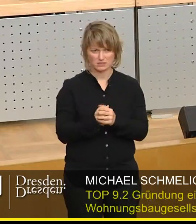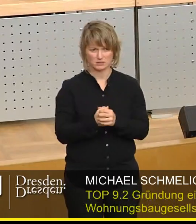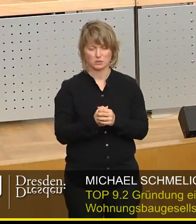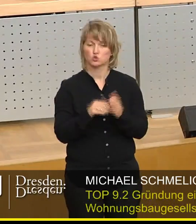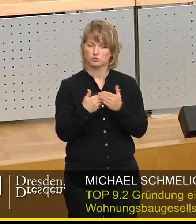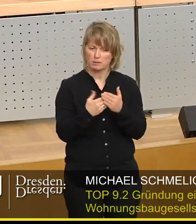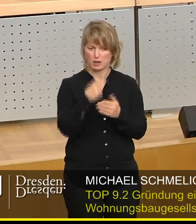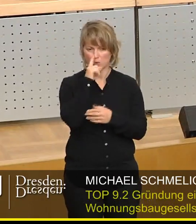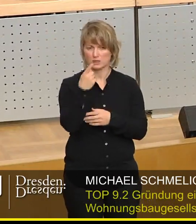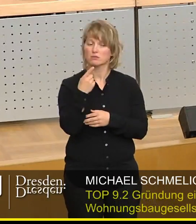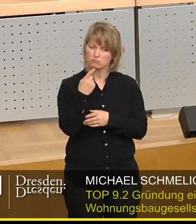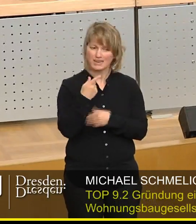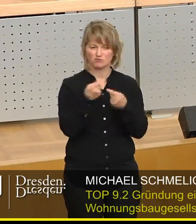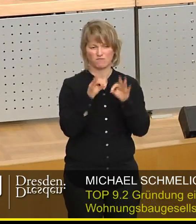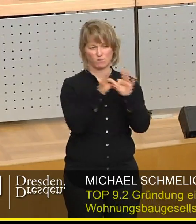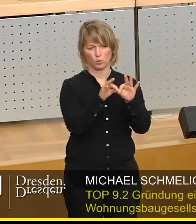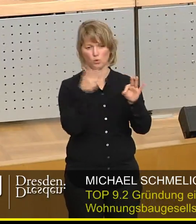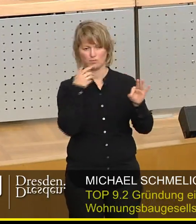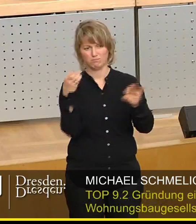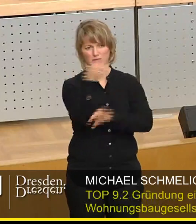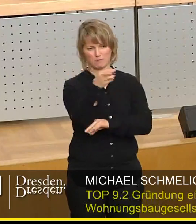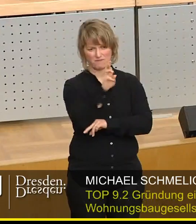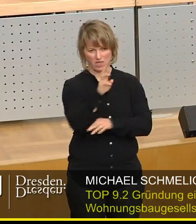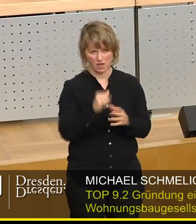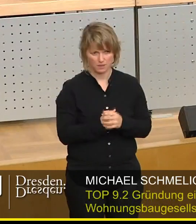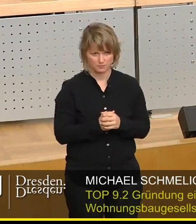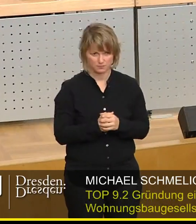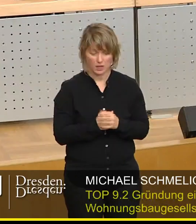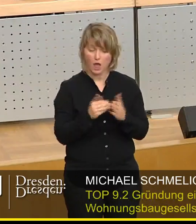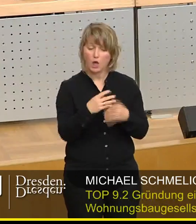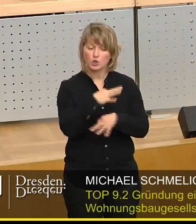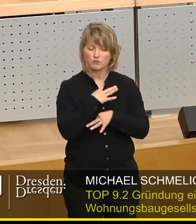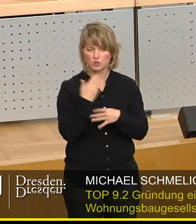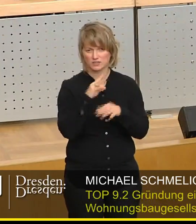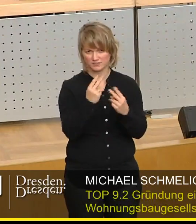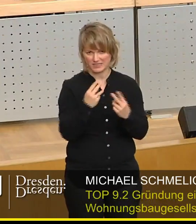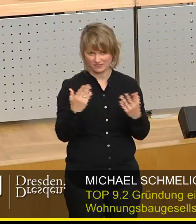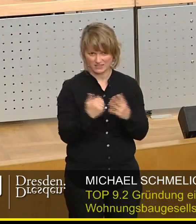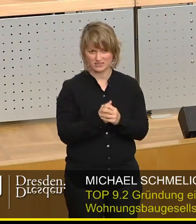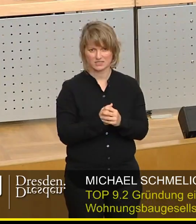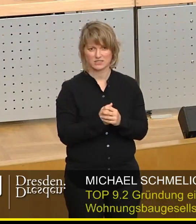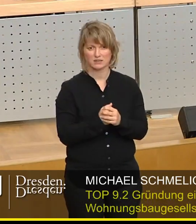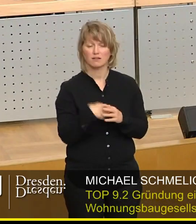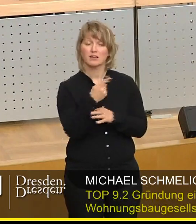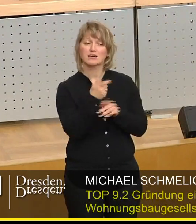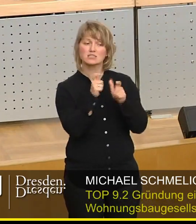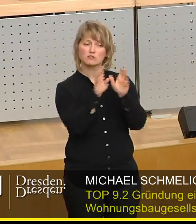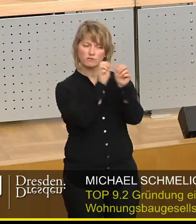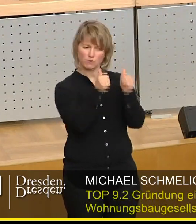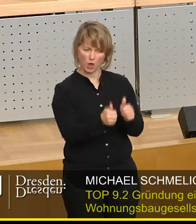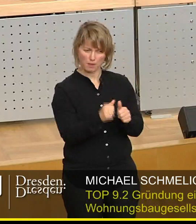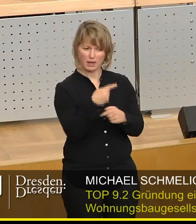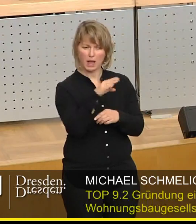bei der Benennung und Berufung der Geschäftsführung. Uns war es ebenfalls wichtig, dass die Besonderheit, die in der Gesellschaftsform der